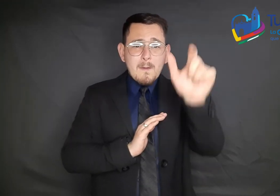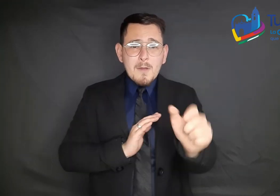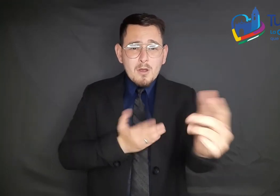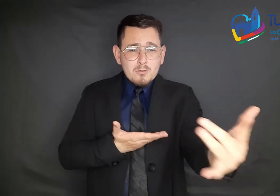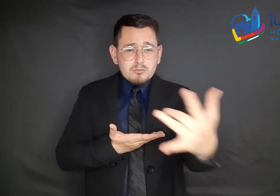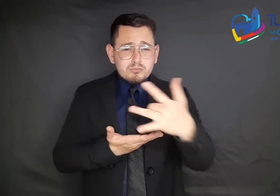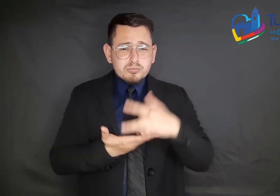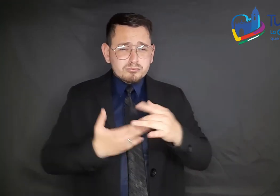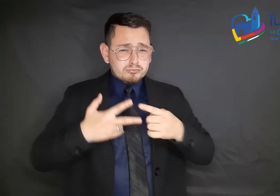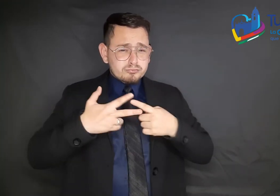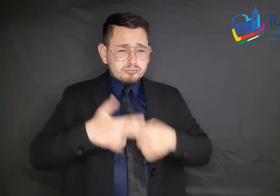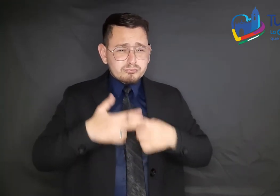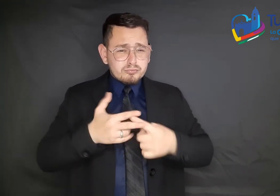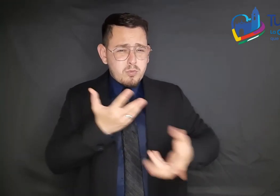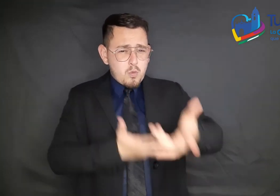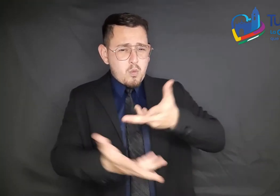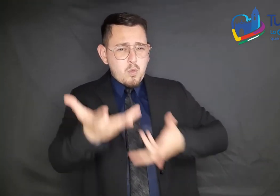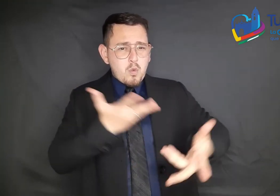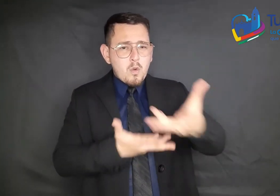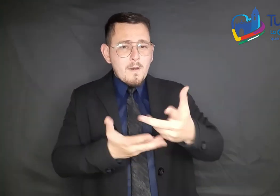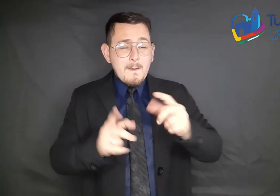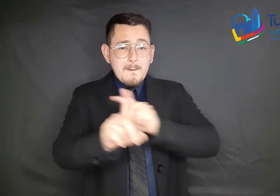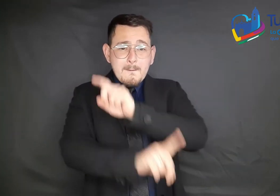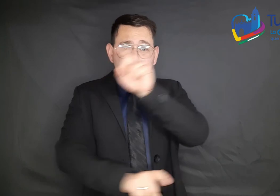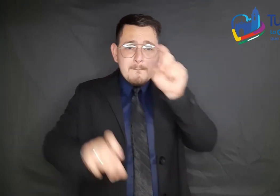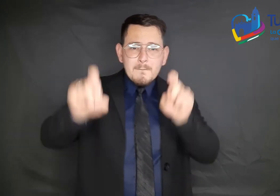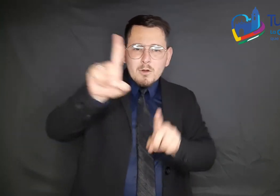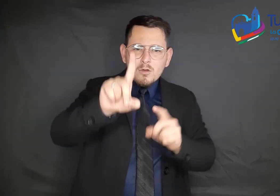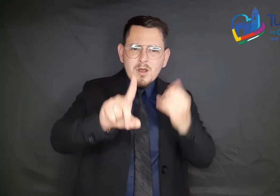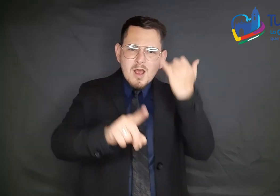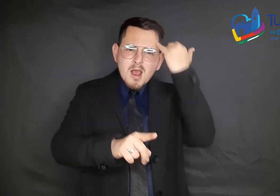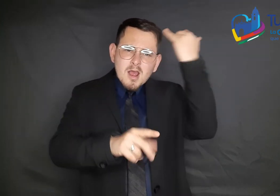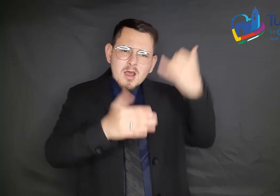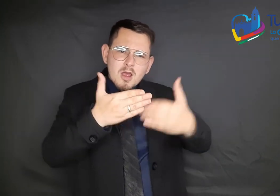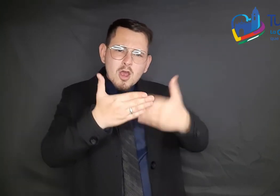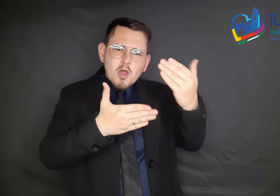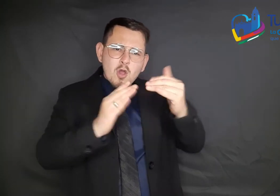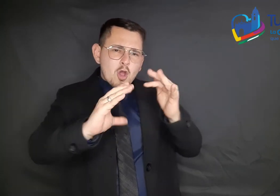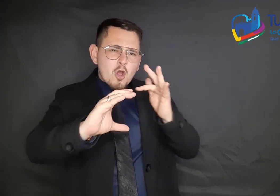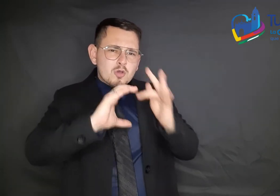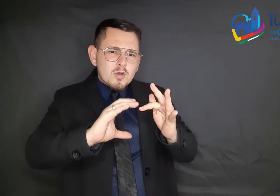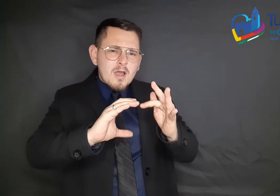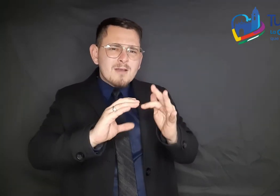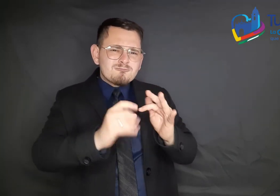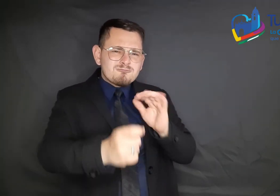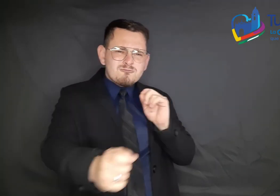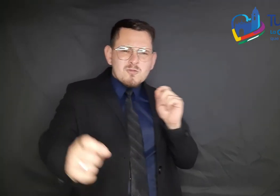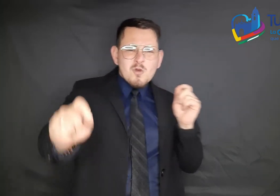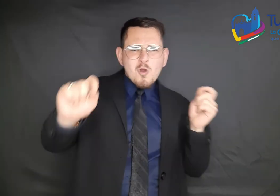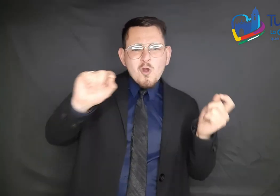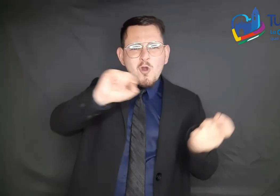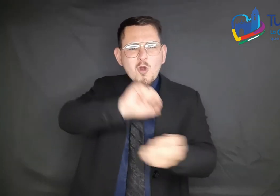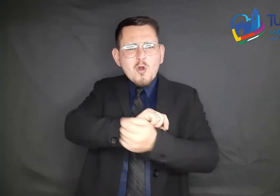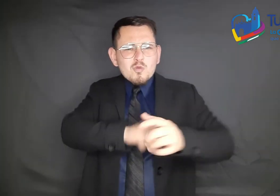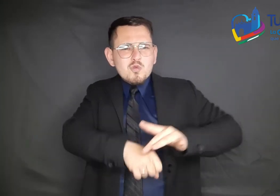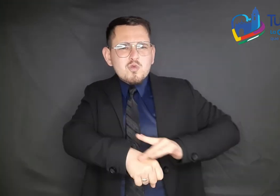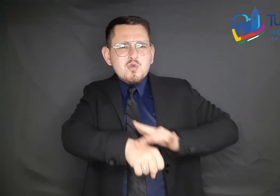cómo la innovación y las CITI impulsan el desarrollo urbano sostenible y la transformación digital territorial